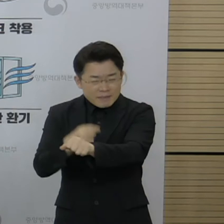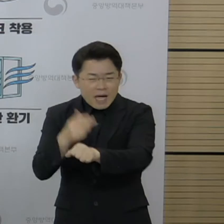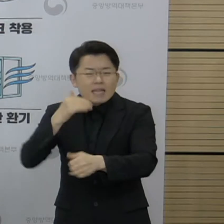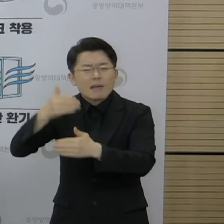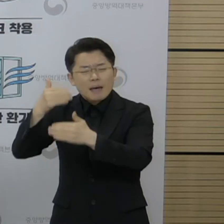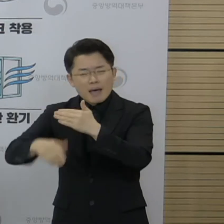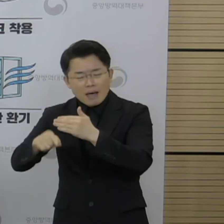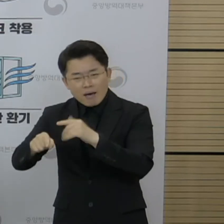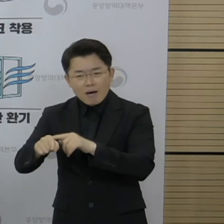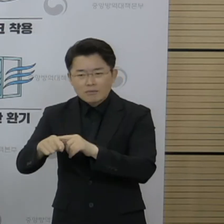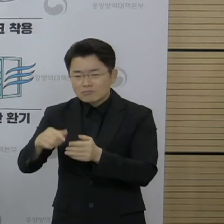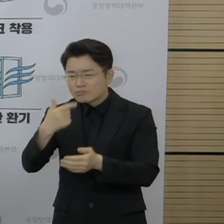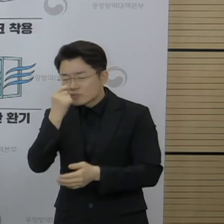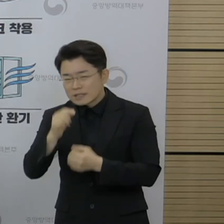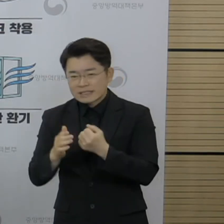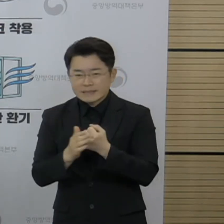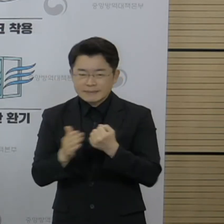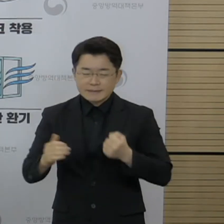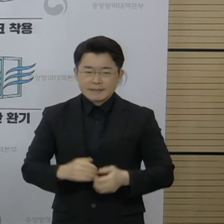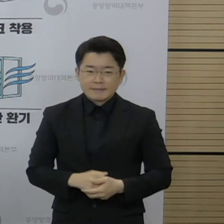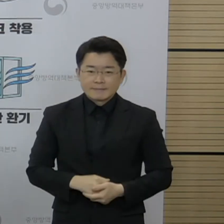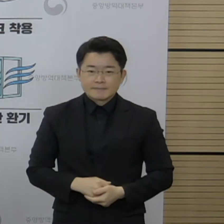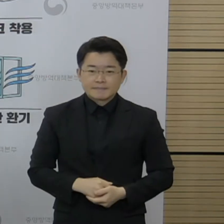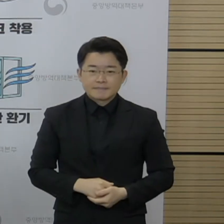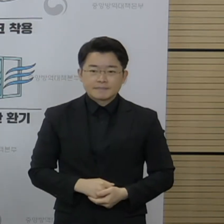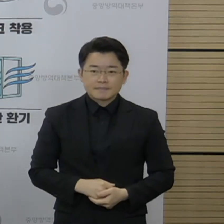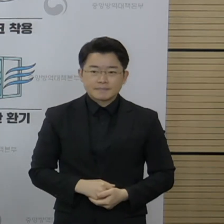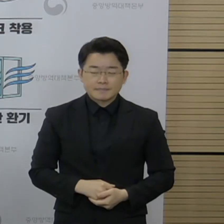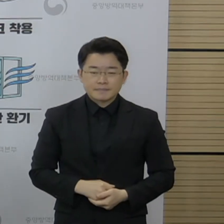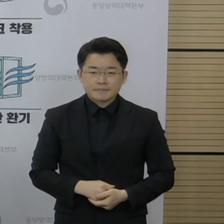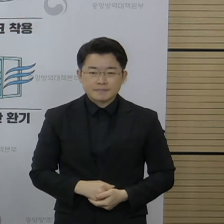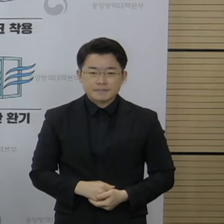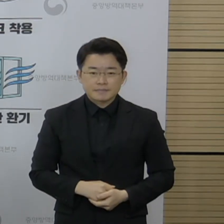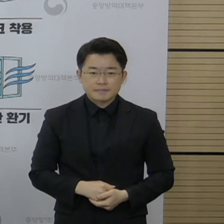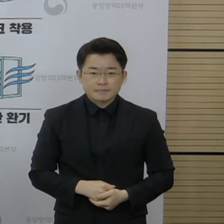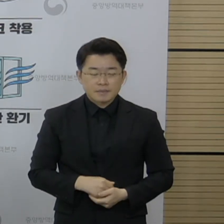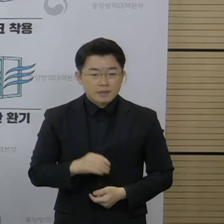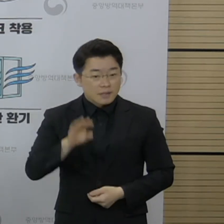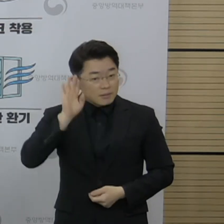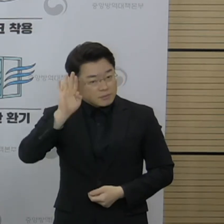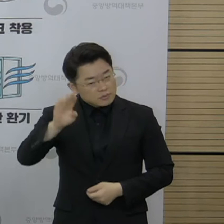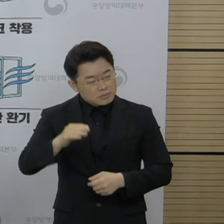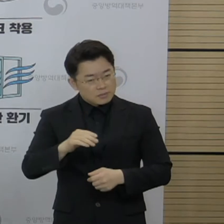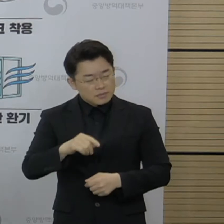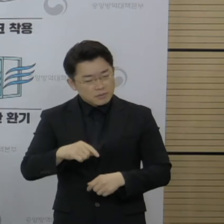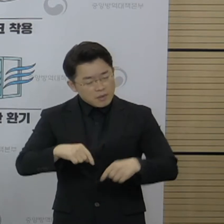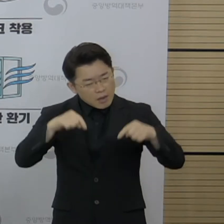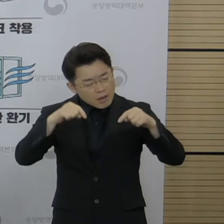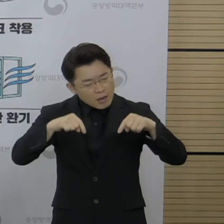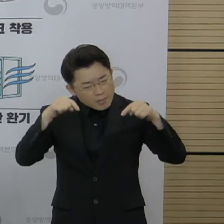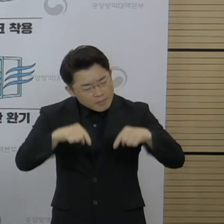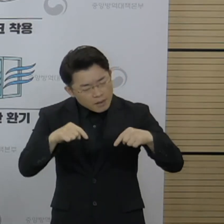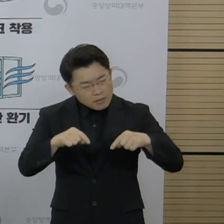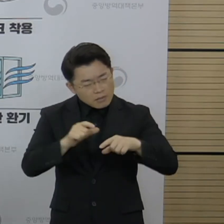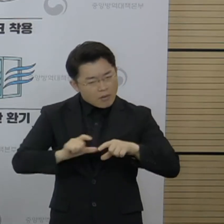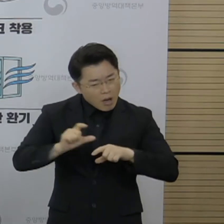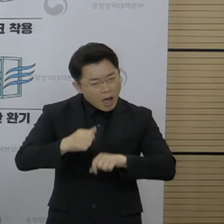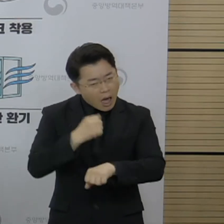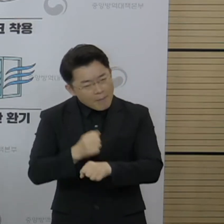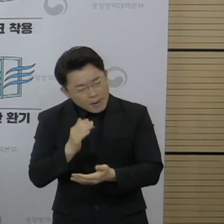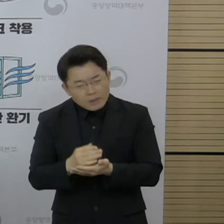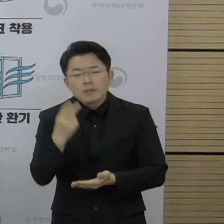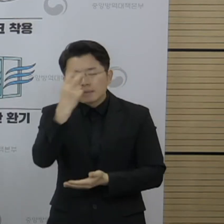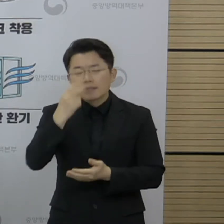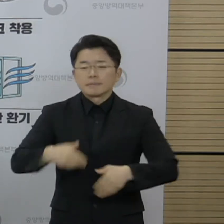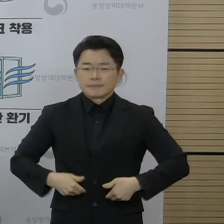백신을 효율적으로 사용할 수 있는 그런 방법으로 적극적으로 검토할 수 있다고 판단하고 있습니다. 그리고